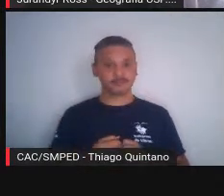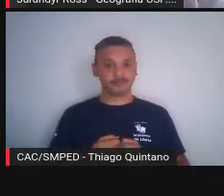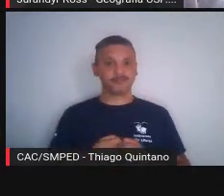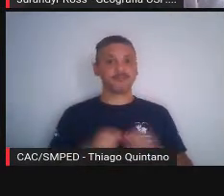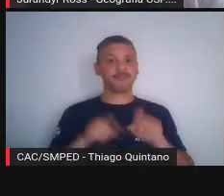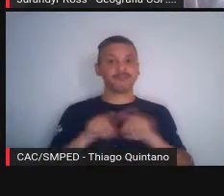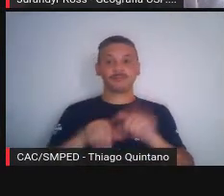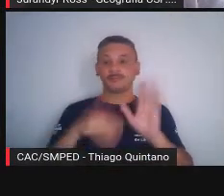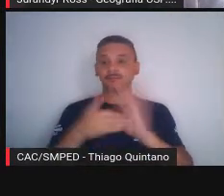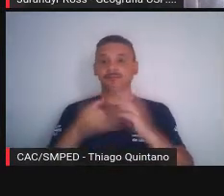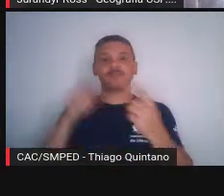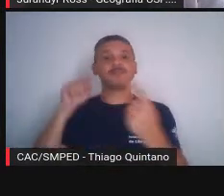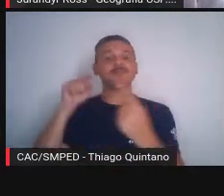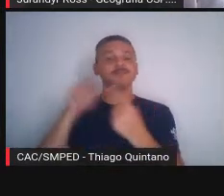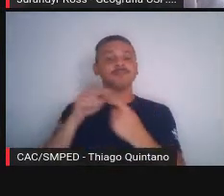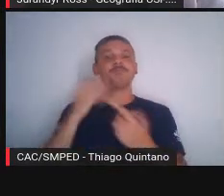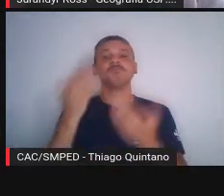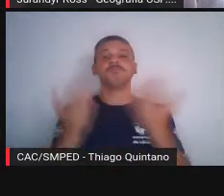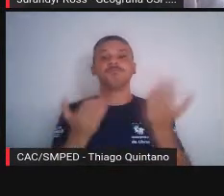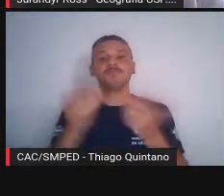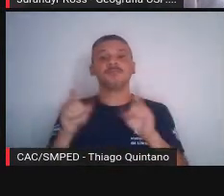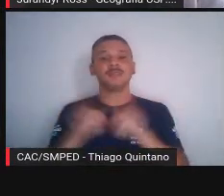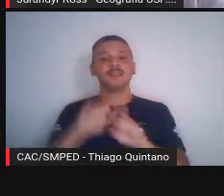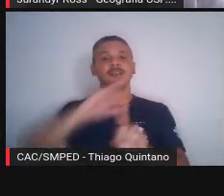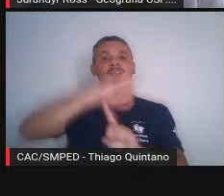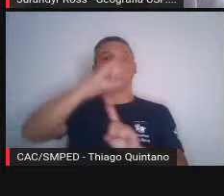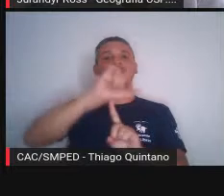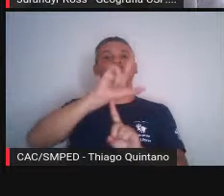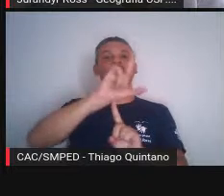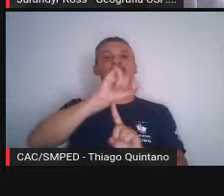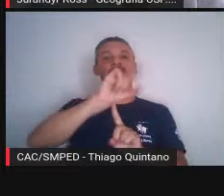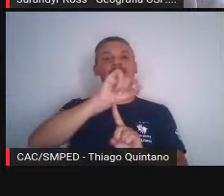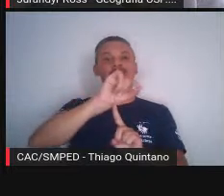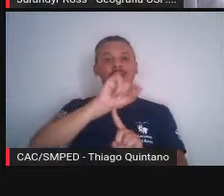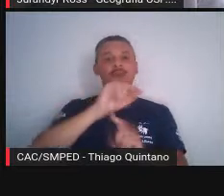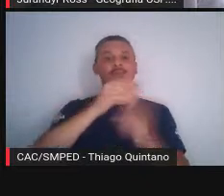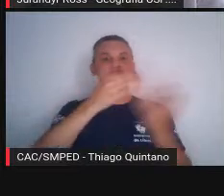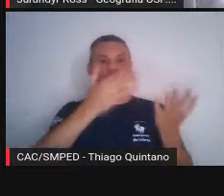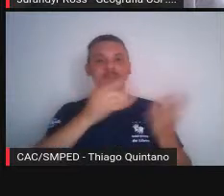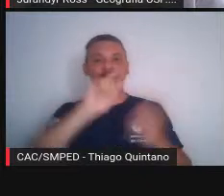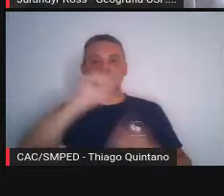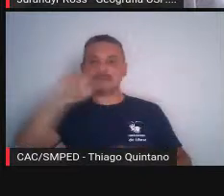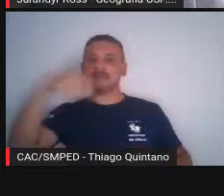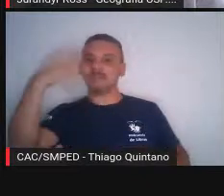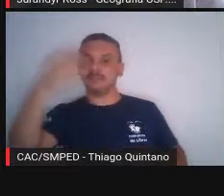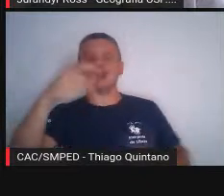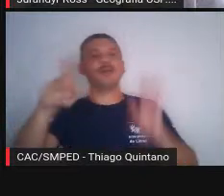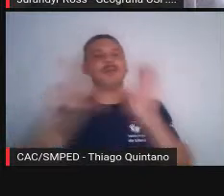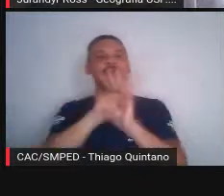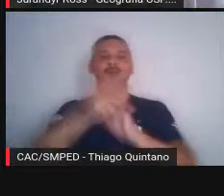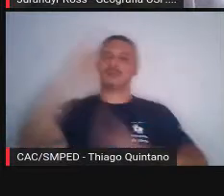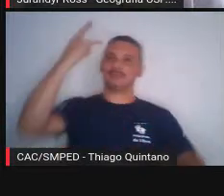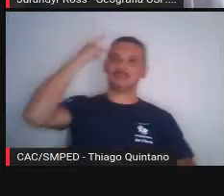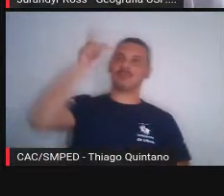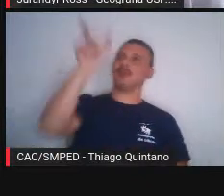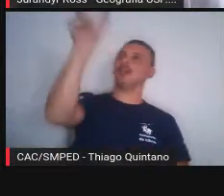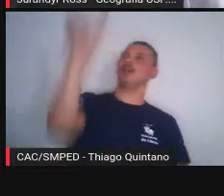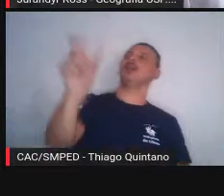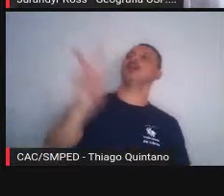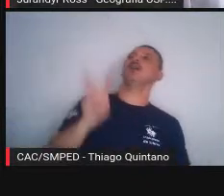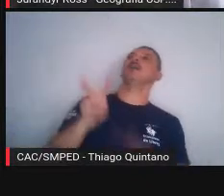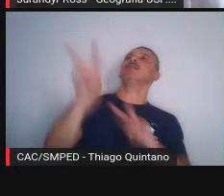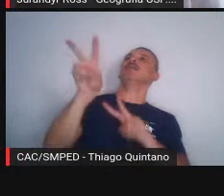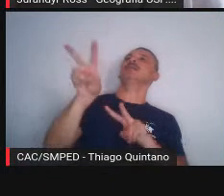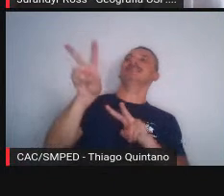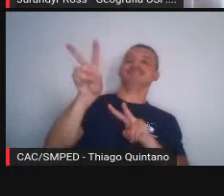por tudo isso, é muito mais que o Pico do Jaraguá, é um símbolo da cidade de São Paulo, por tudo isso e muito